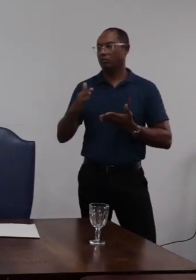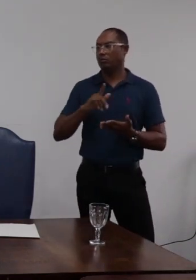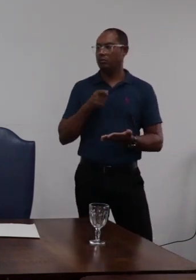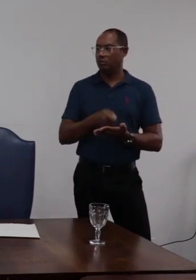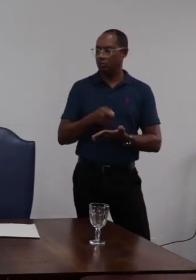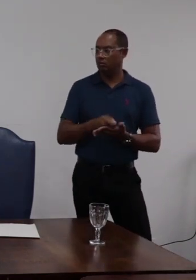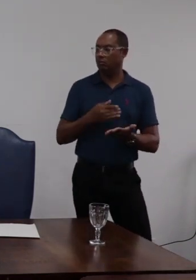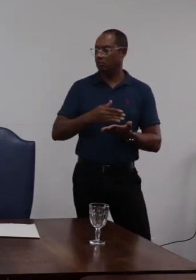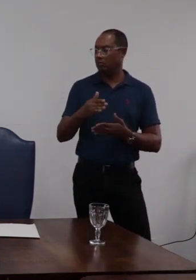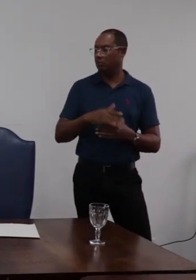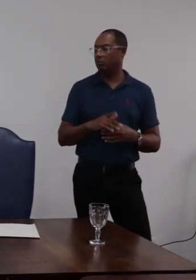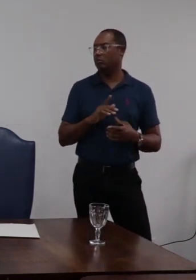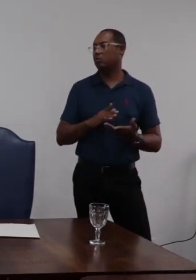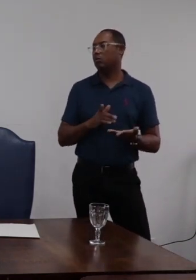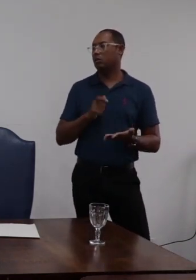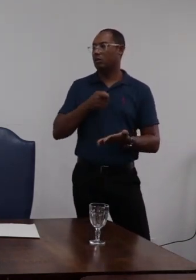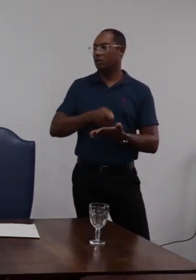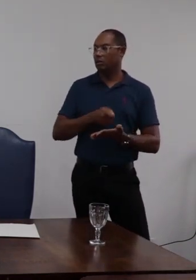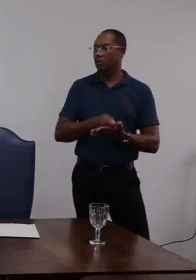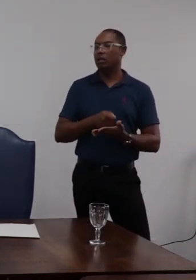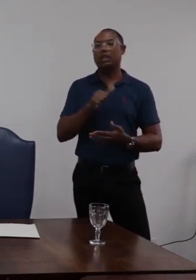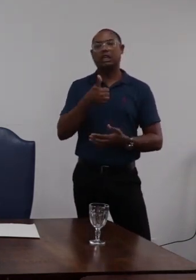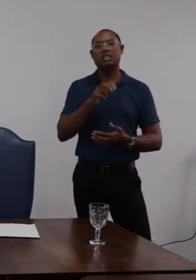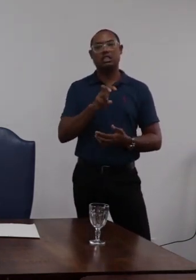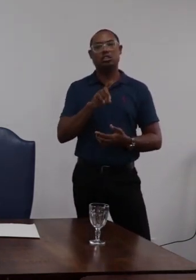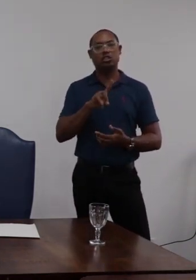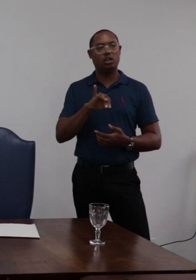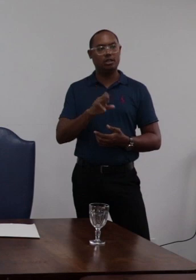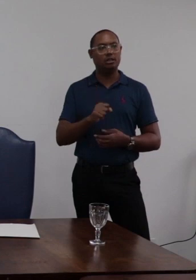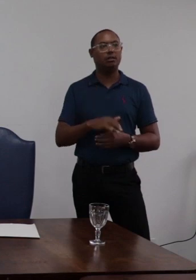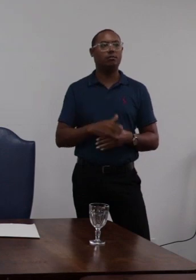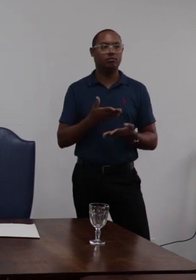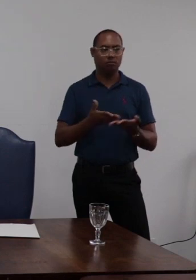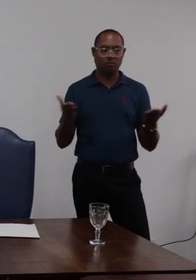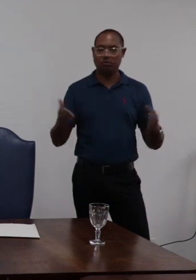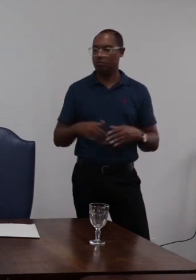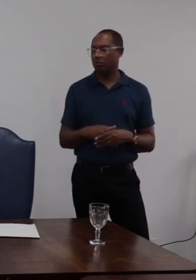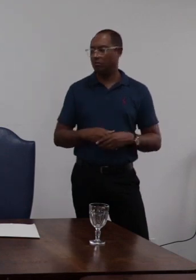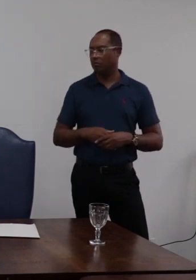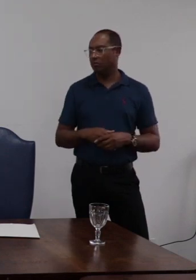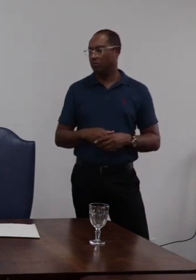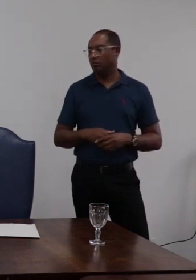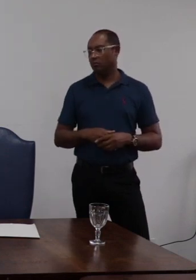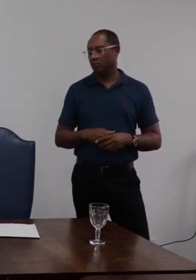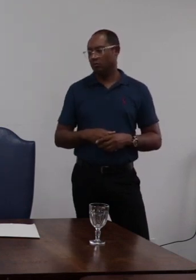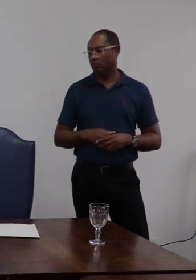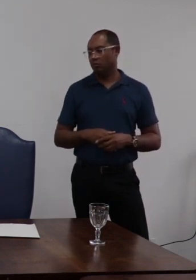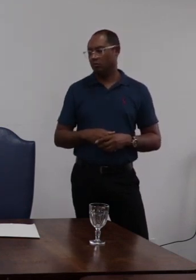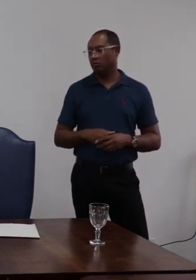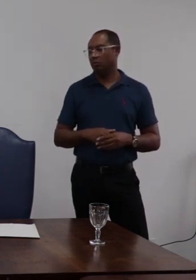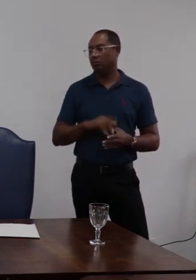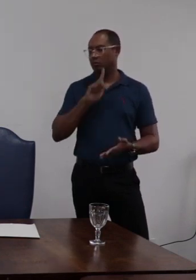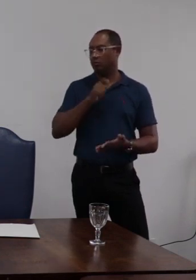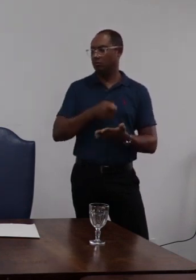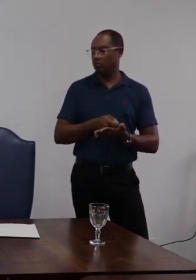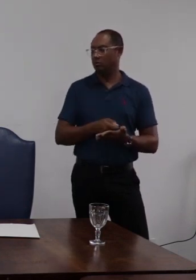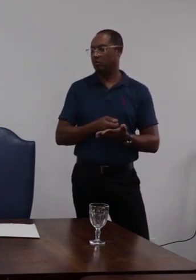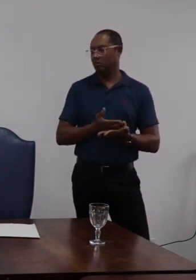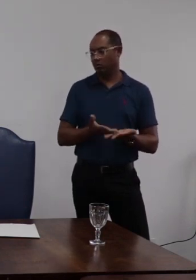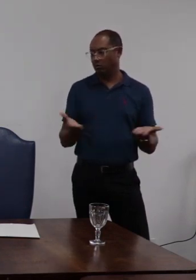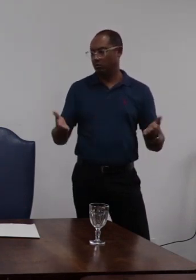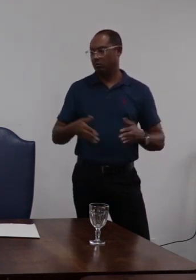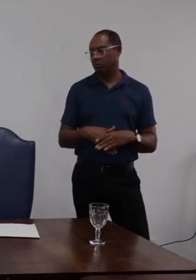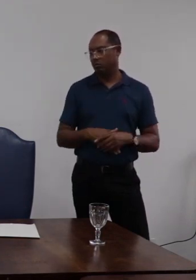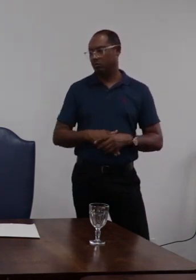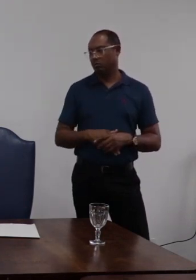que é a aplicação de suspensão por 15 dias então só trazendo aqui esses analíticos recuperando aqui da decisão que consta